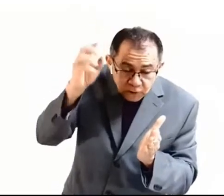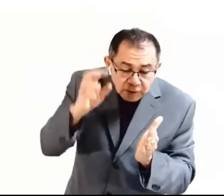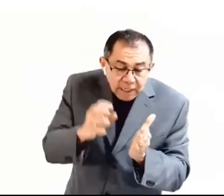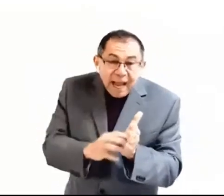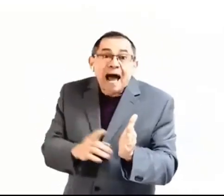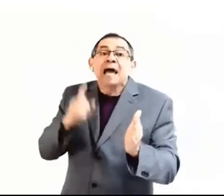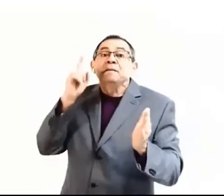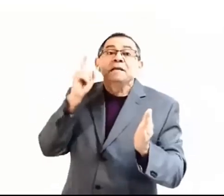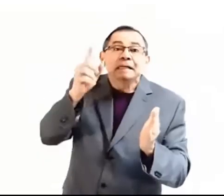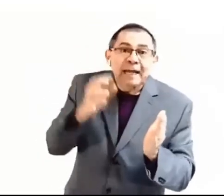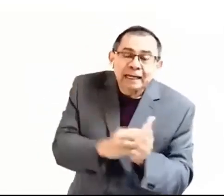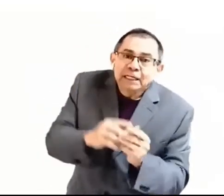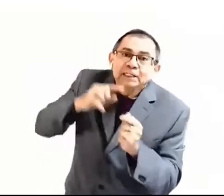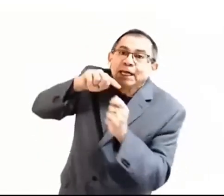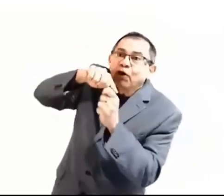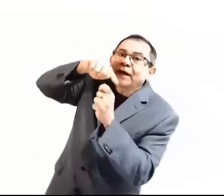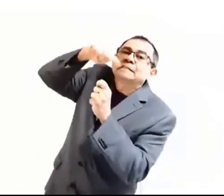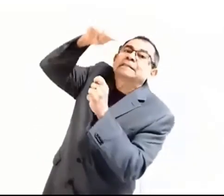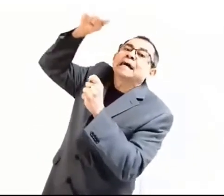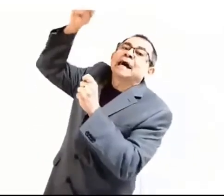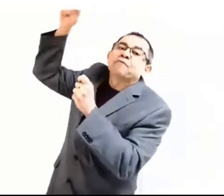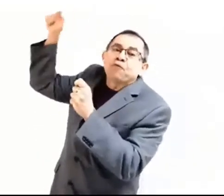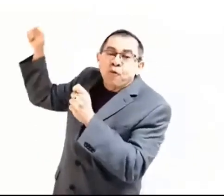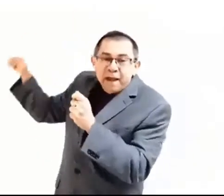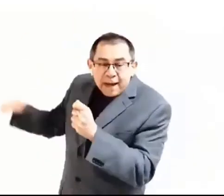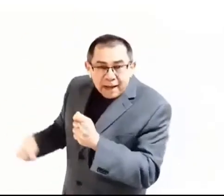a imitar de lo que están afuera,